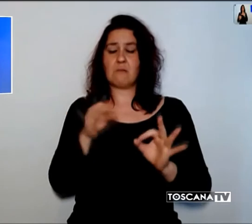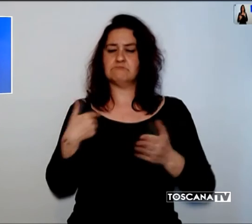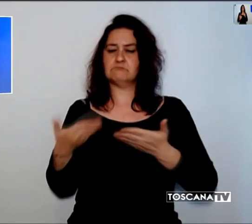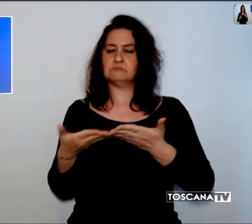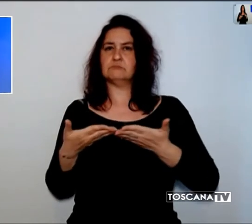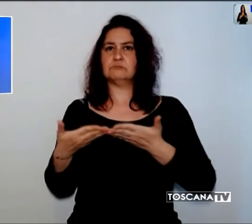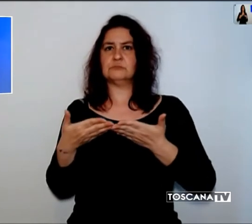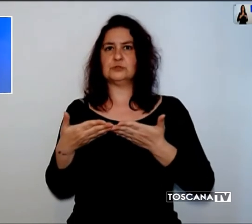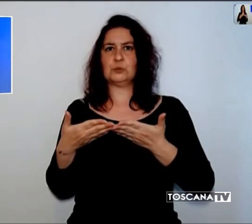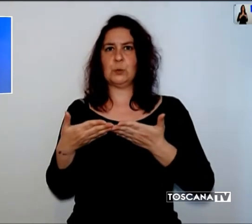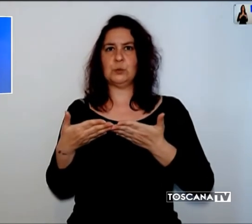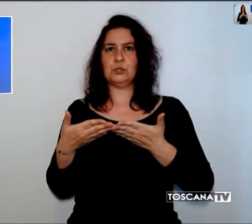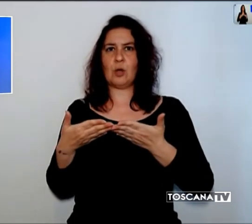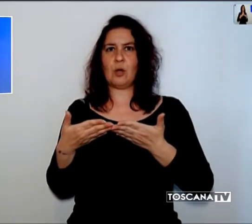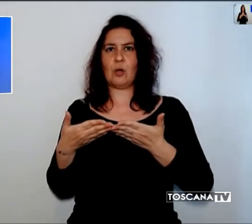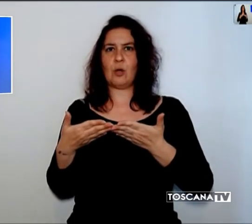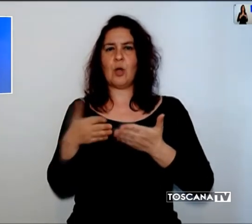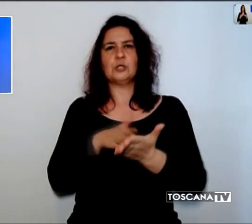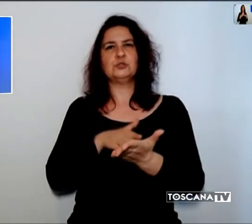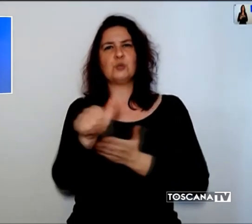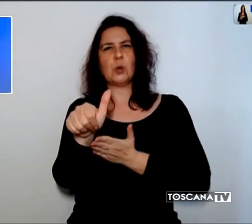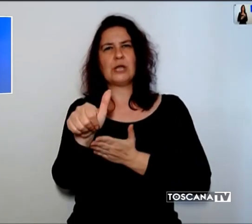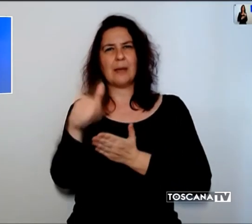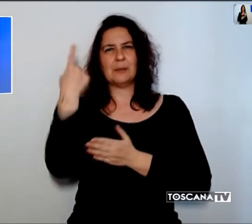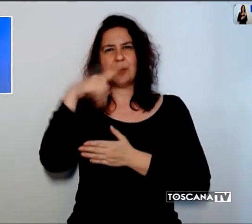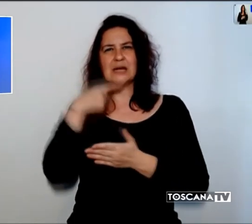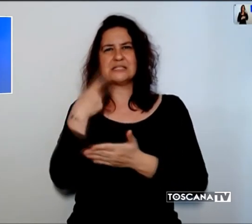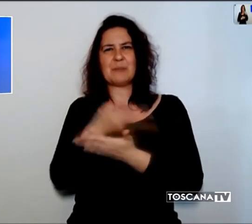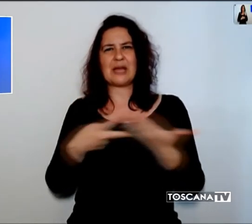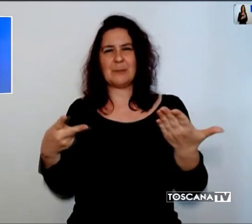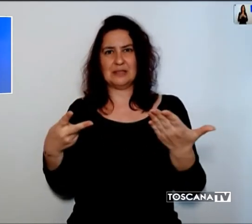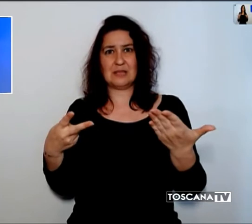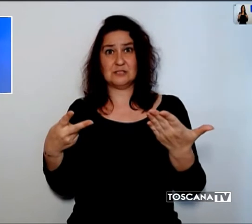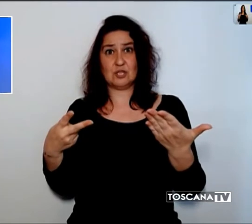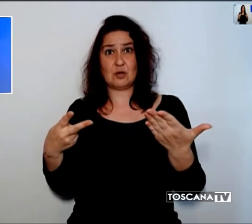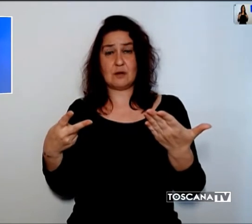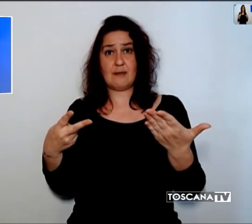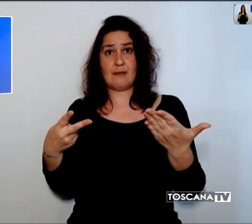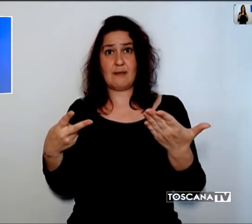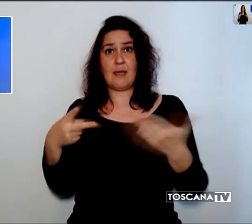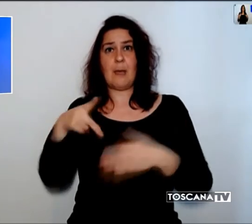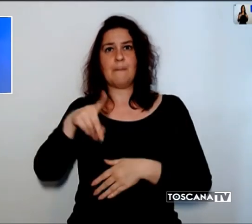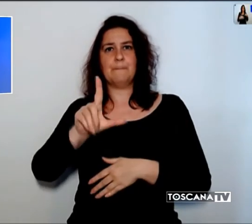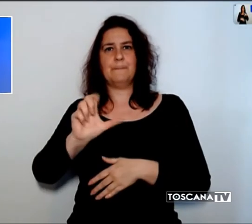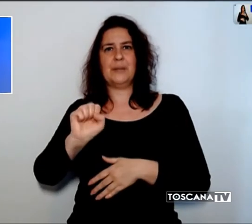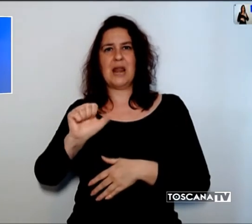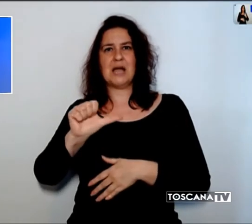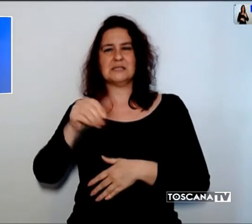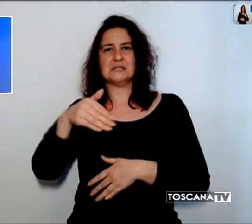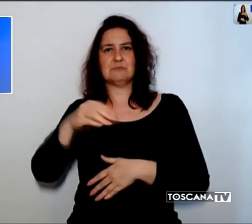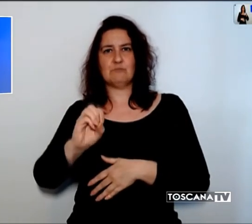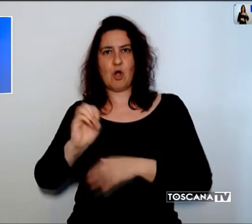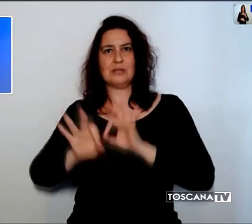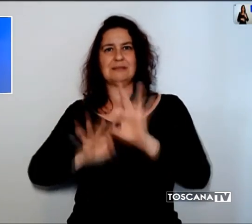Pisa come capofila della sperimentazione italiana sulla plasmoterapia, sostenendo che